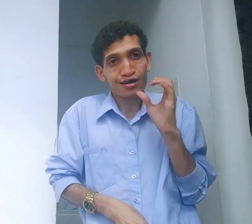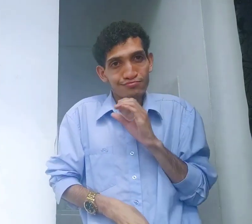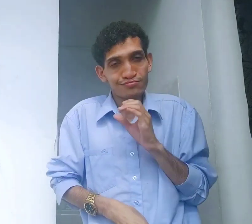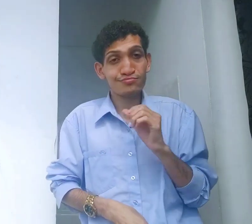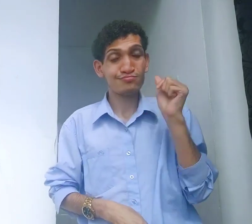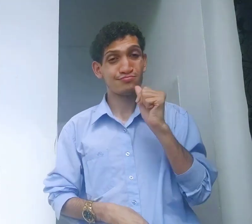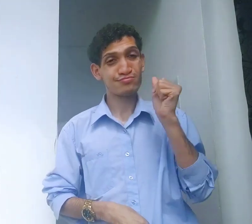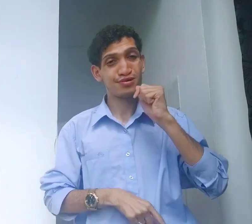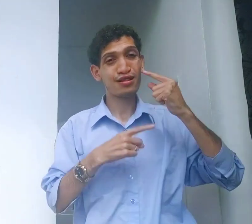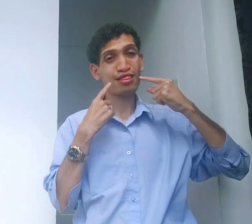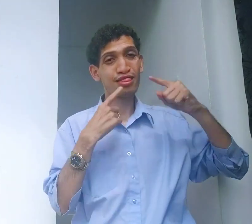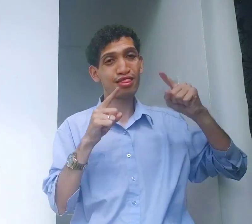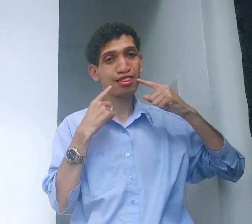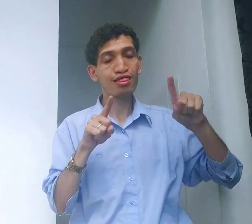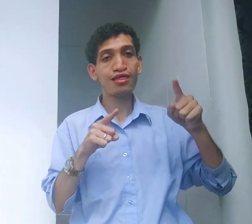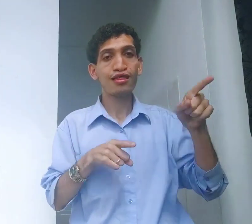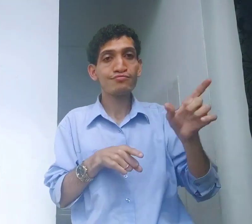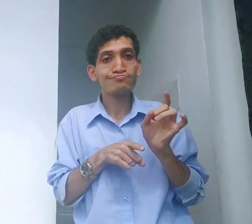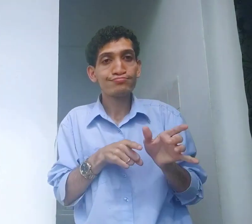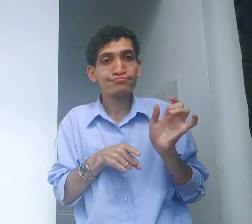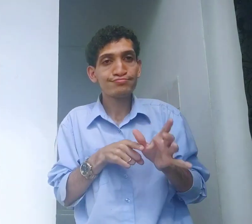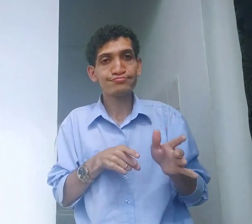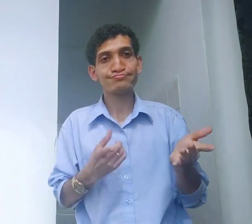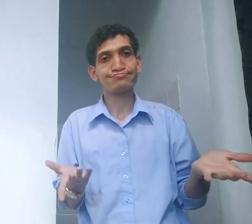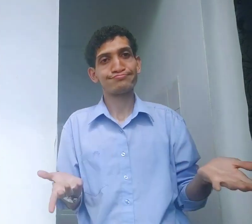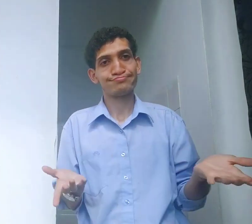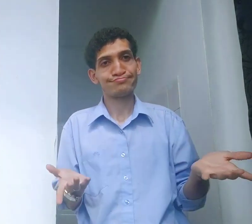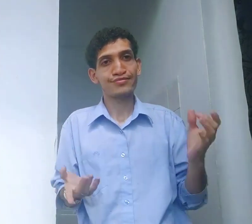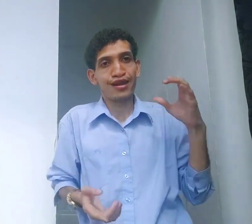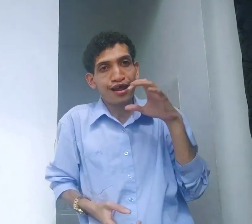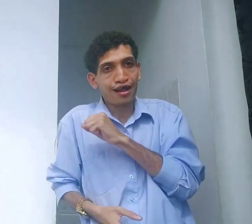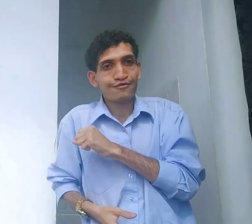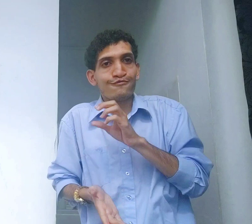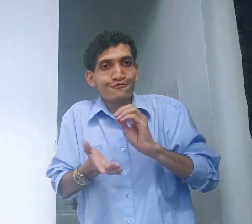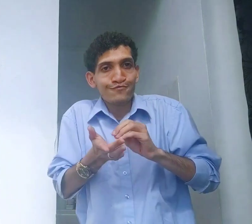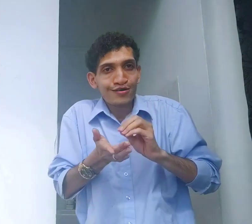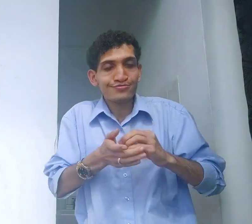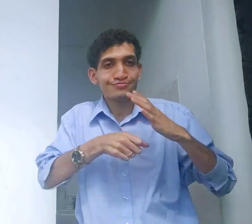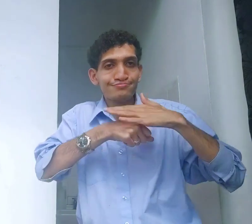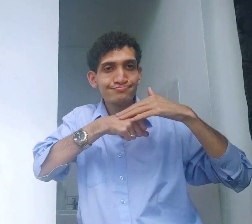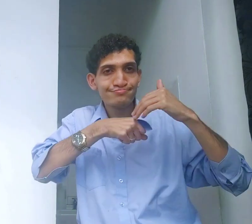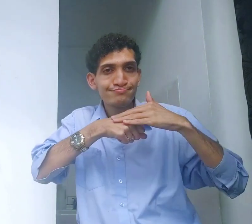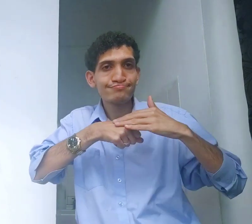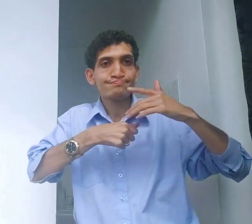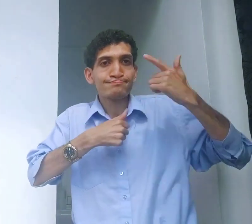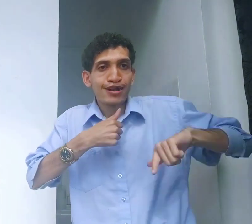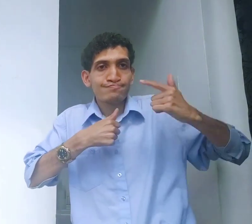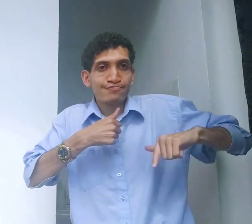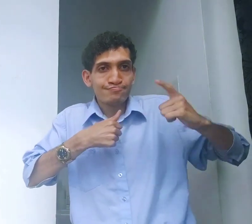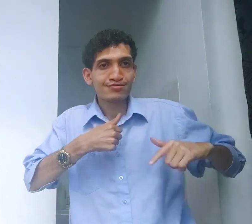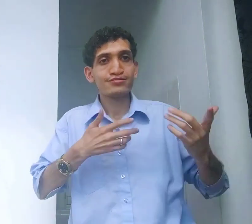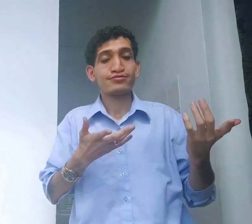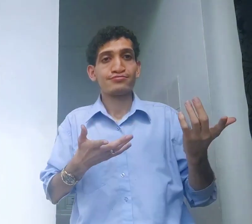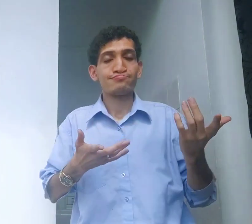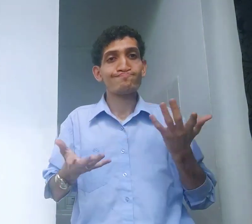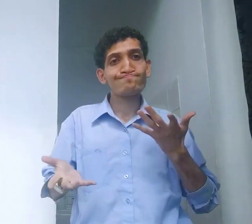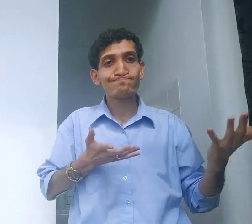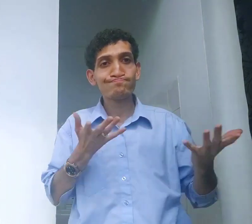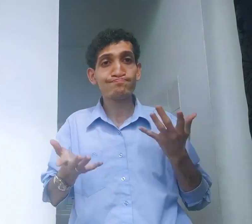ejaculação rápido, mulher reclamar. Exaculação rápido, falta arinho, mais, mais,